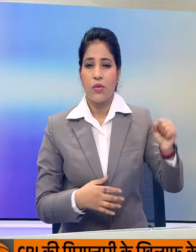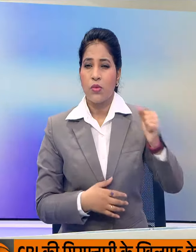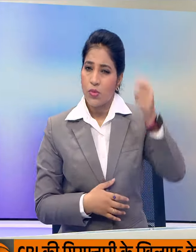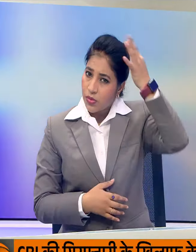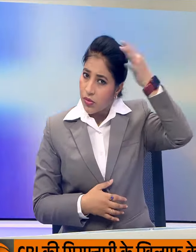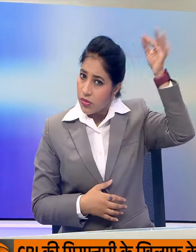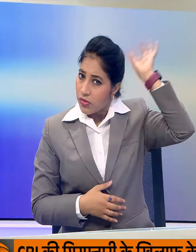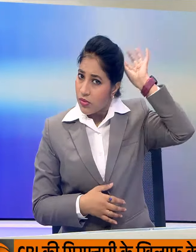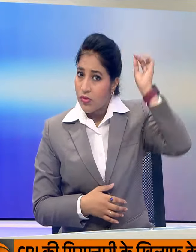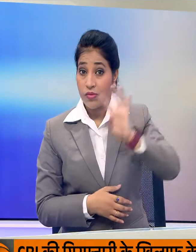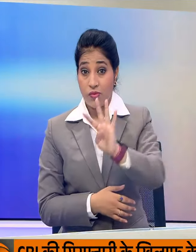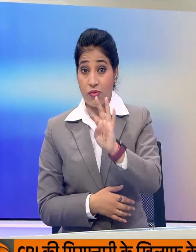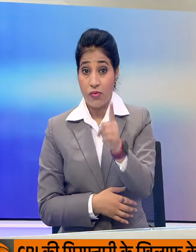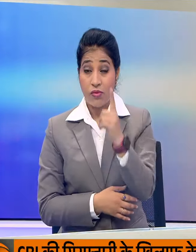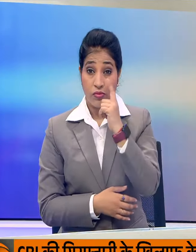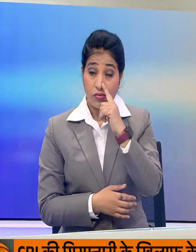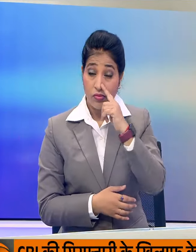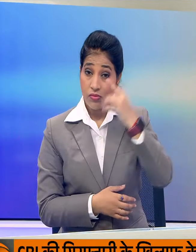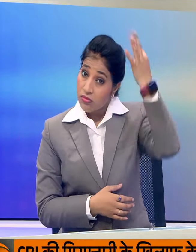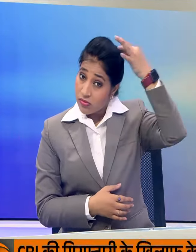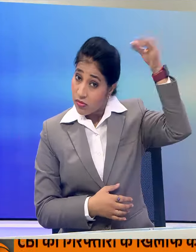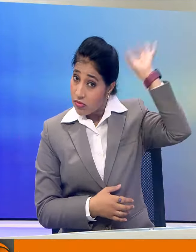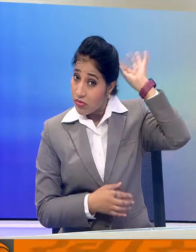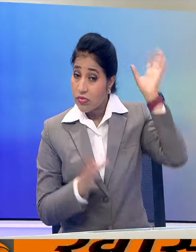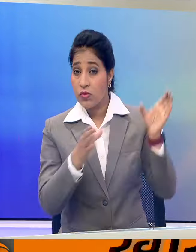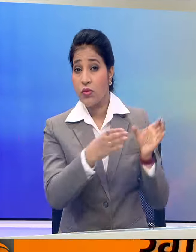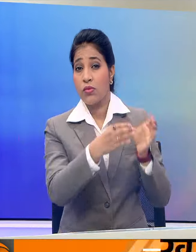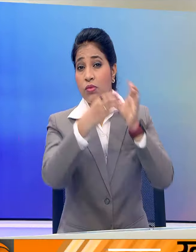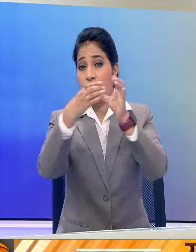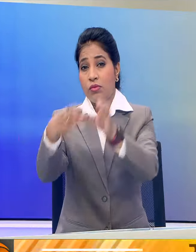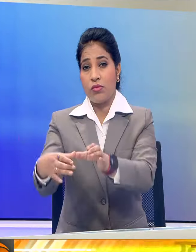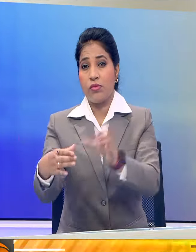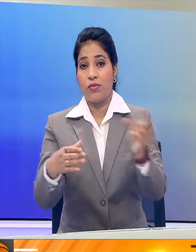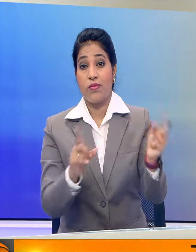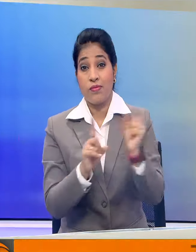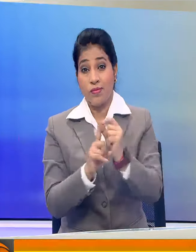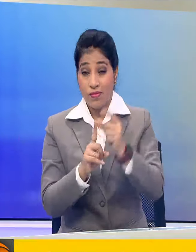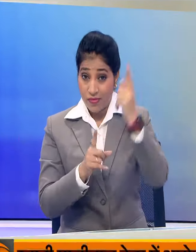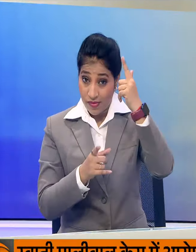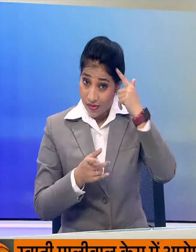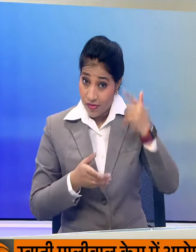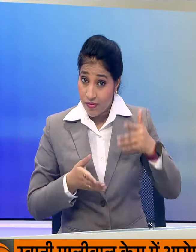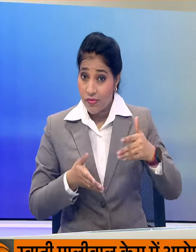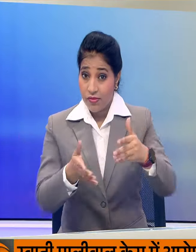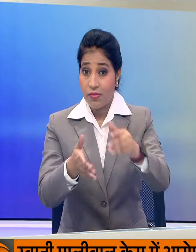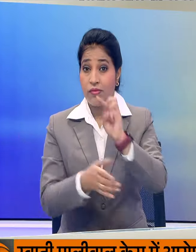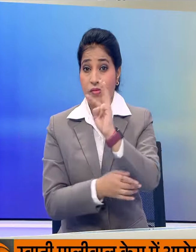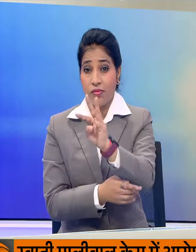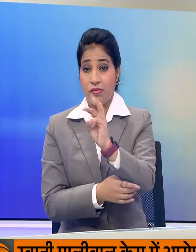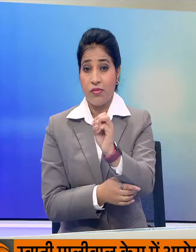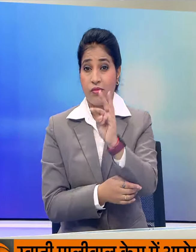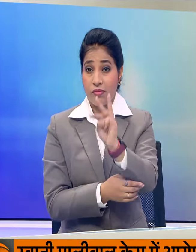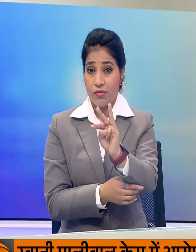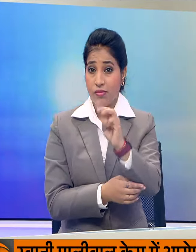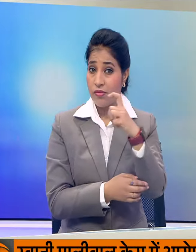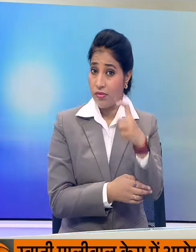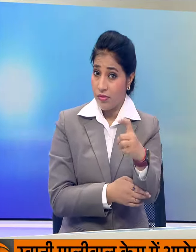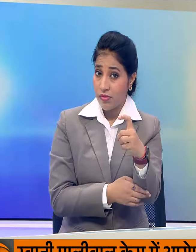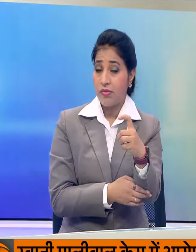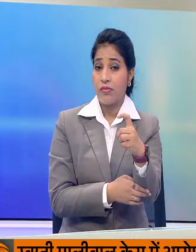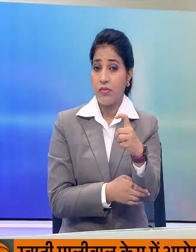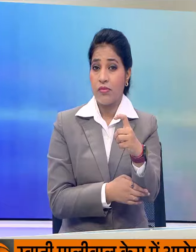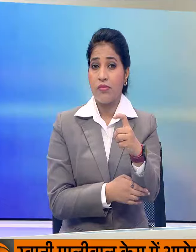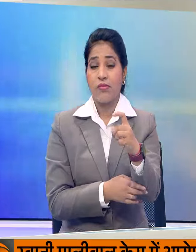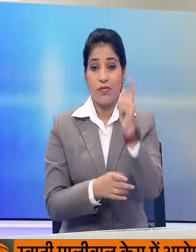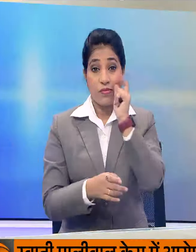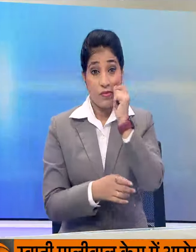साध्मिया जथे में गई इसी तरह पहलगाम के रास्ते जाने वालों में 3037